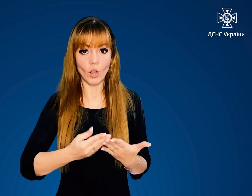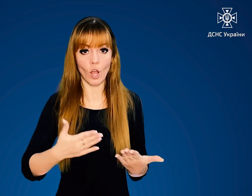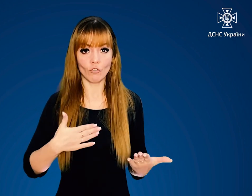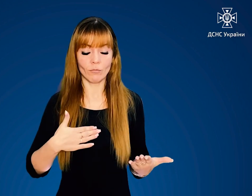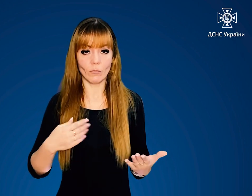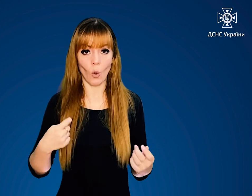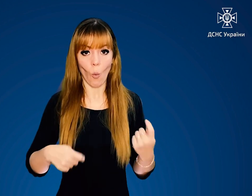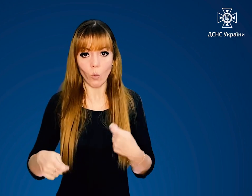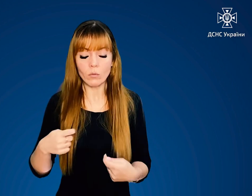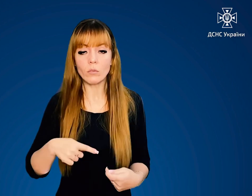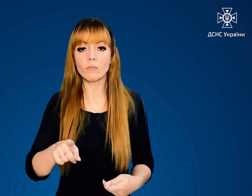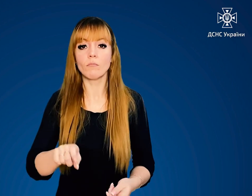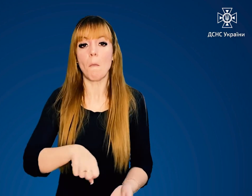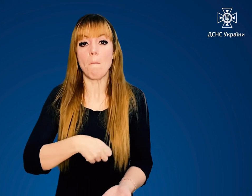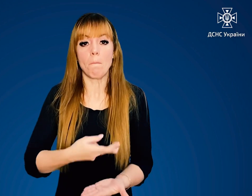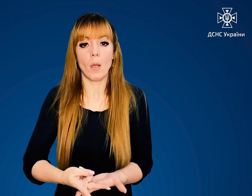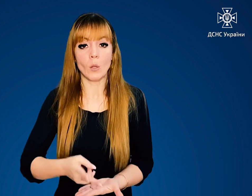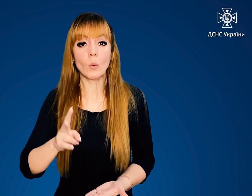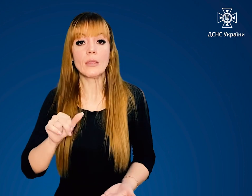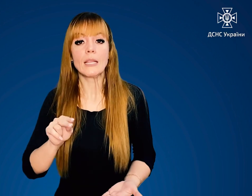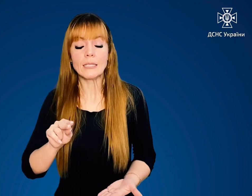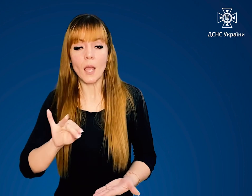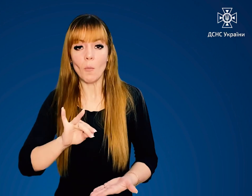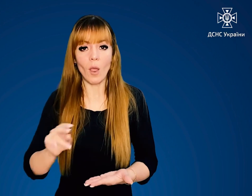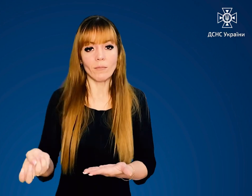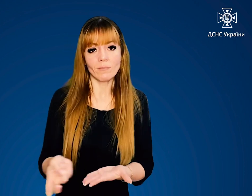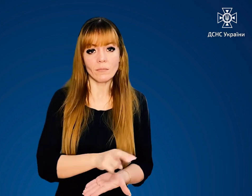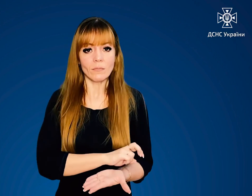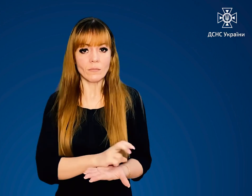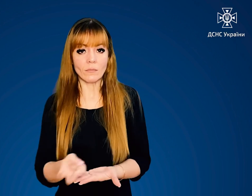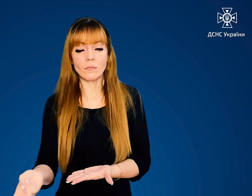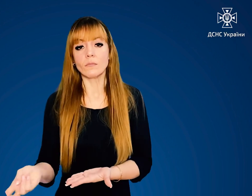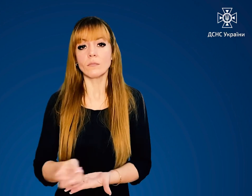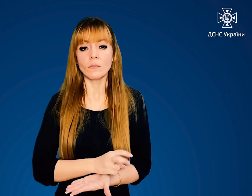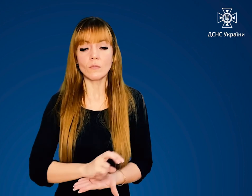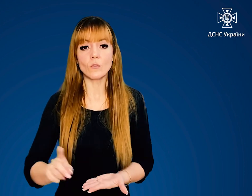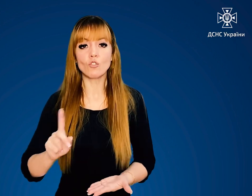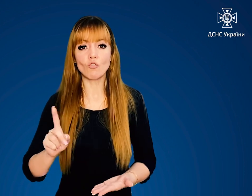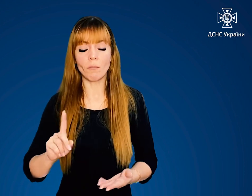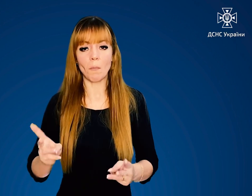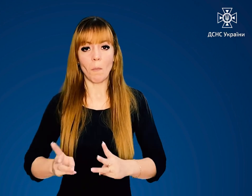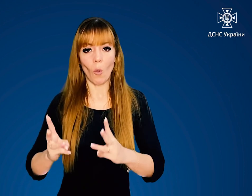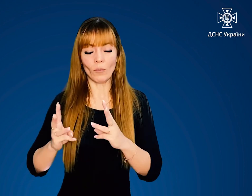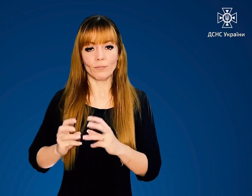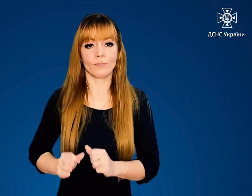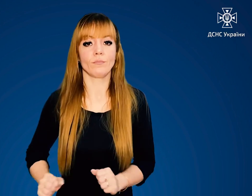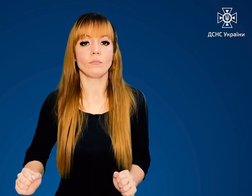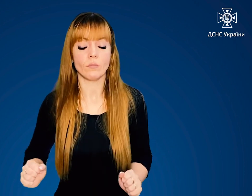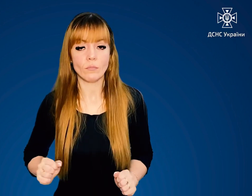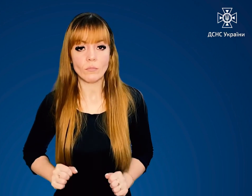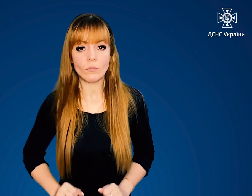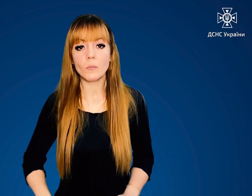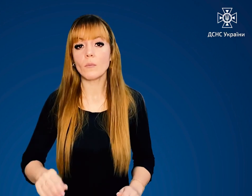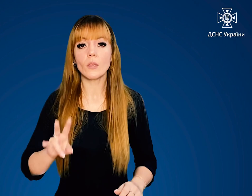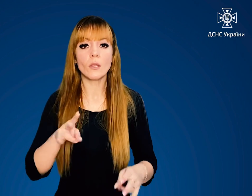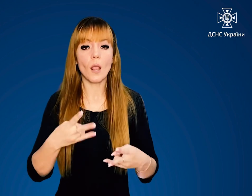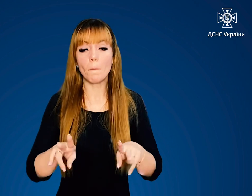одяг, падайте на землю і перевертайтеся, щоб збити полум'я. В жодному разі не біжіть, це